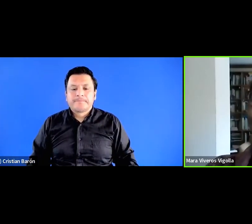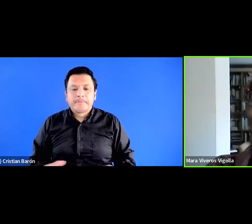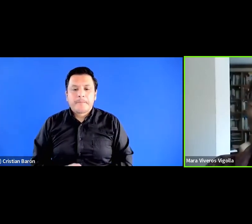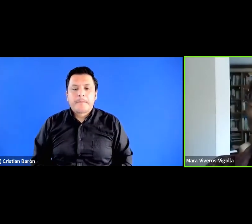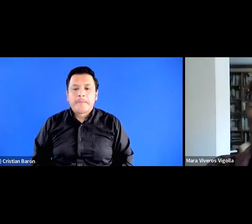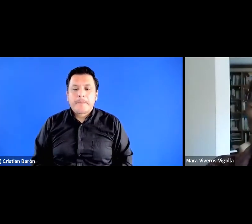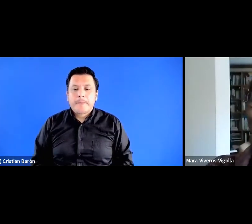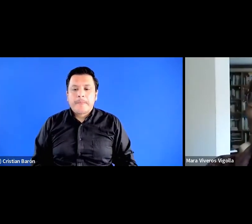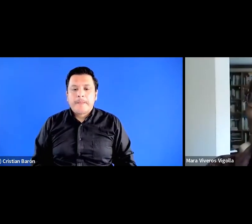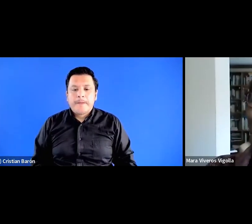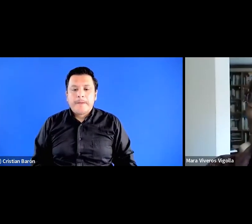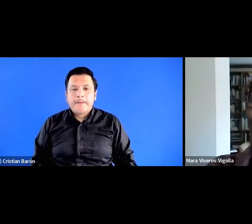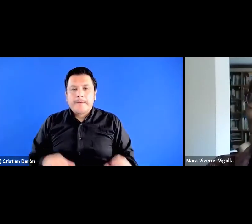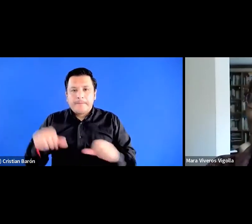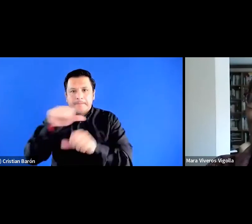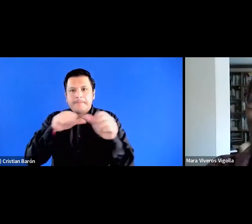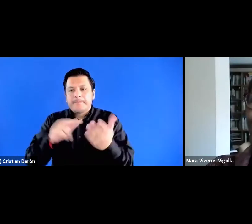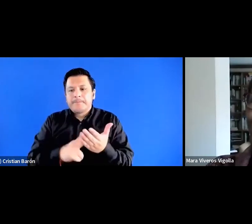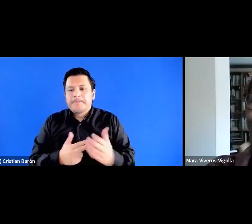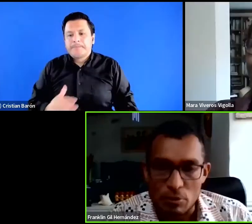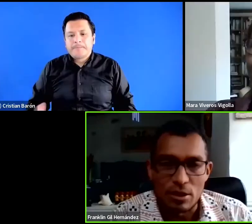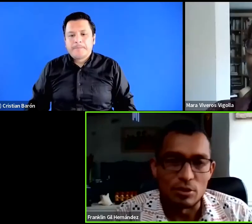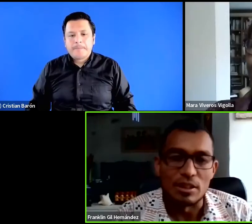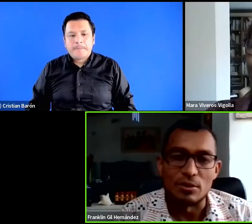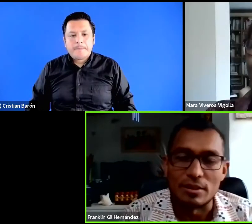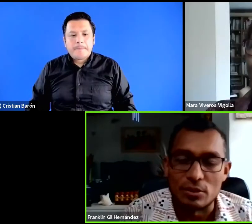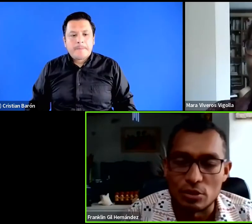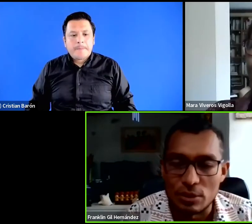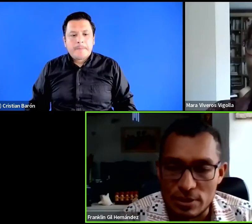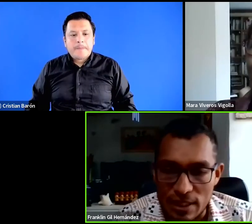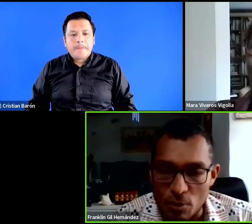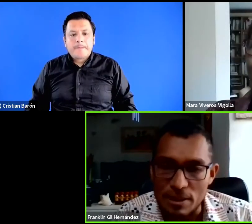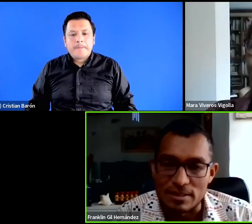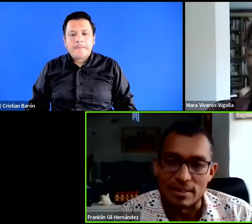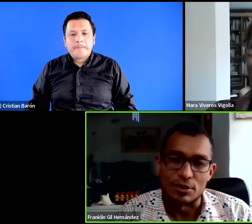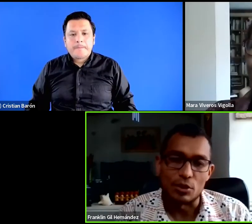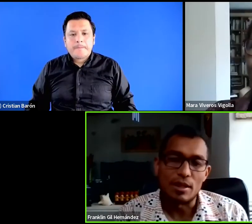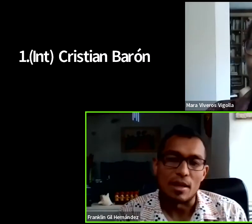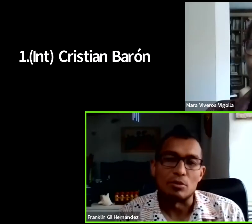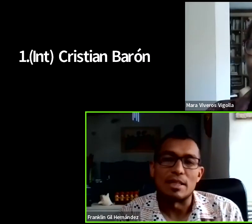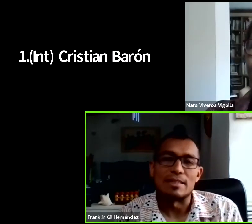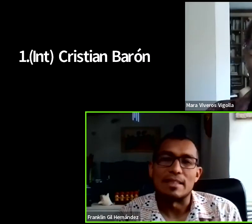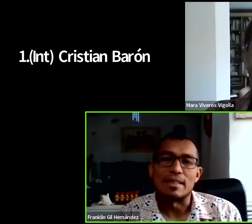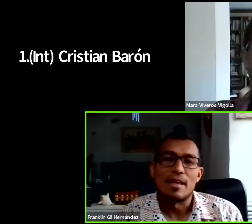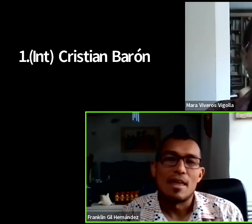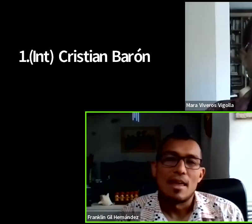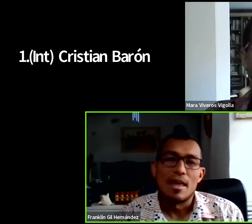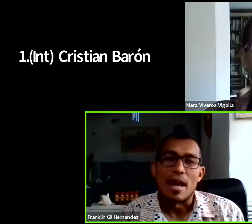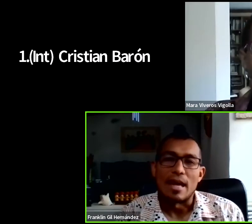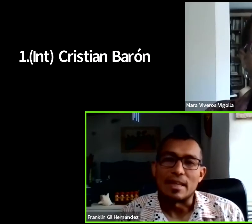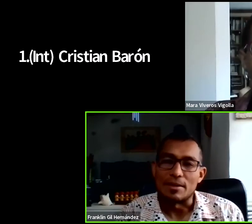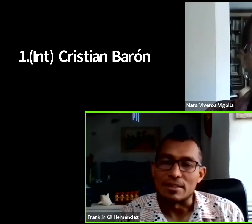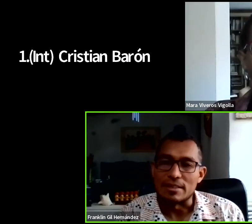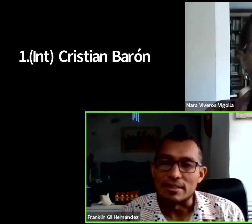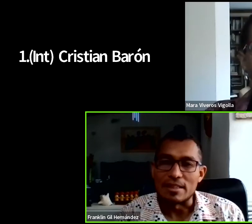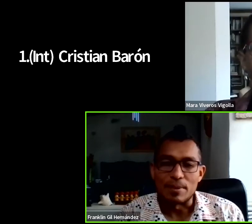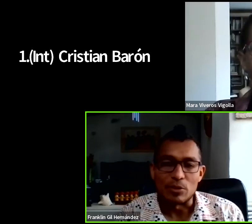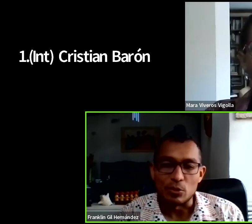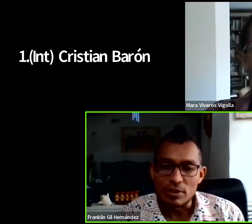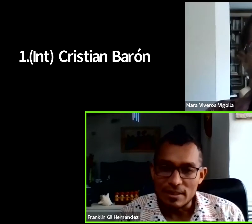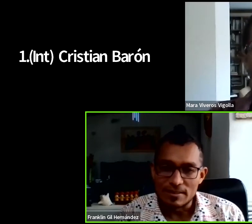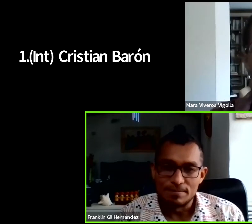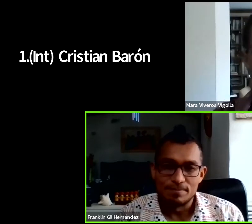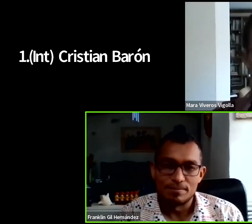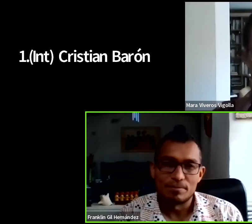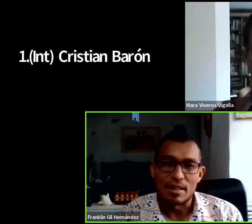Muchas gracias, Mara. Vamos a continuar entonces nuestra conversación. vamos a hacer a través de tres